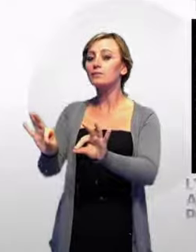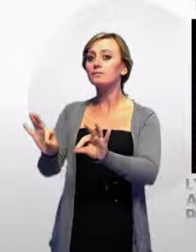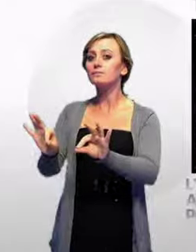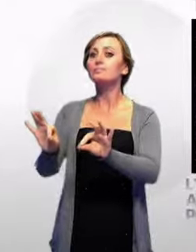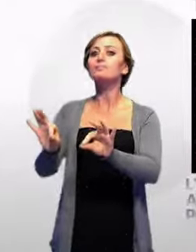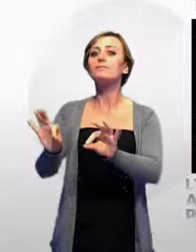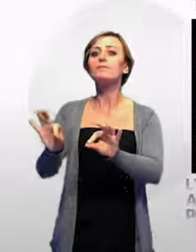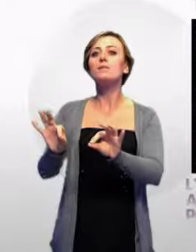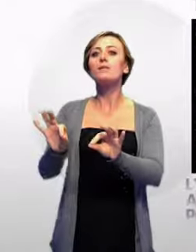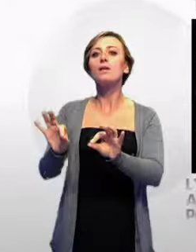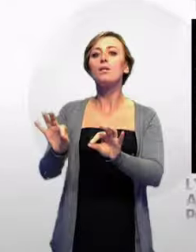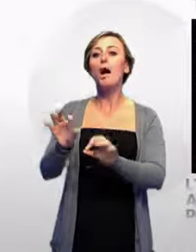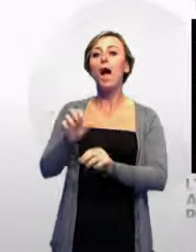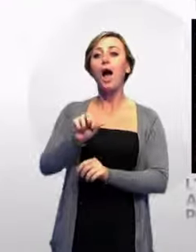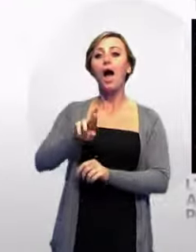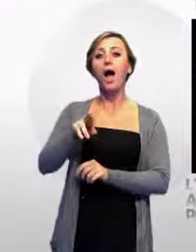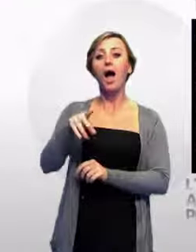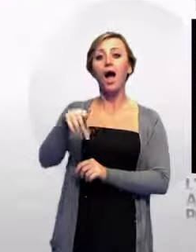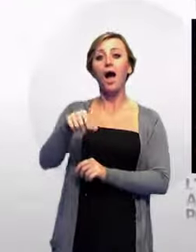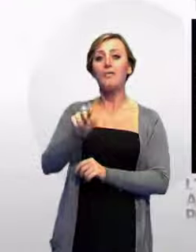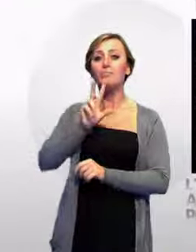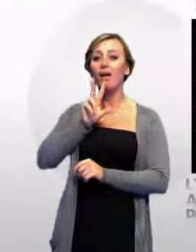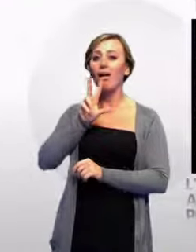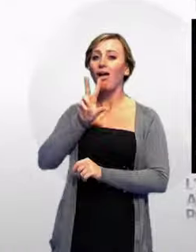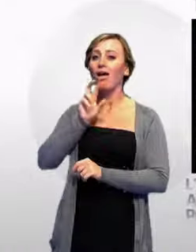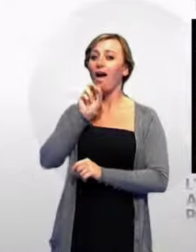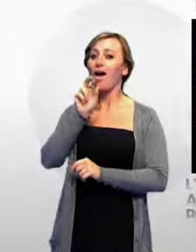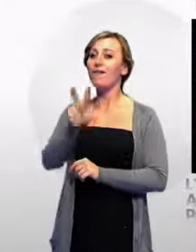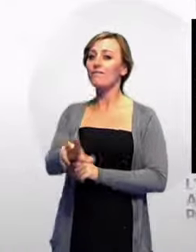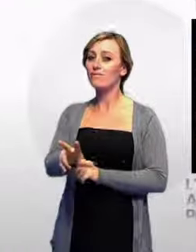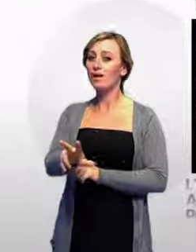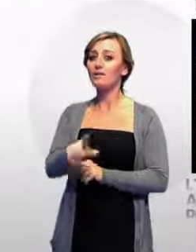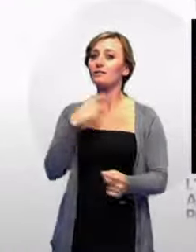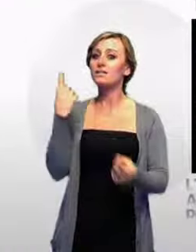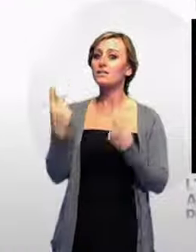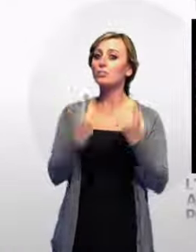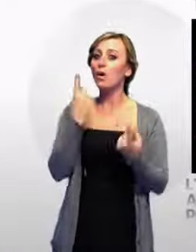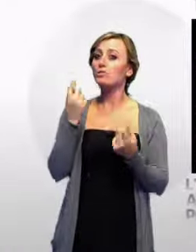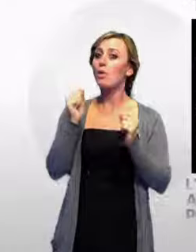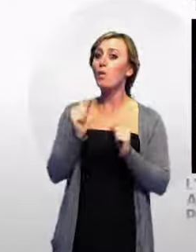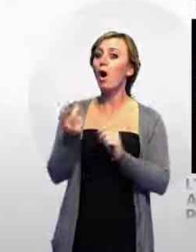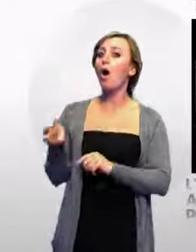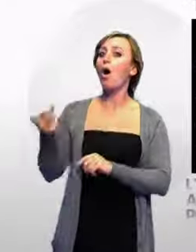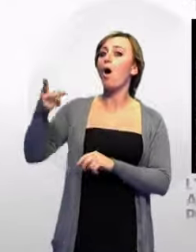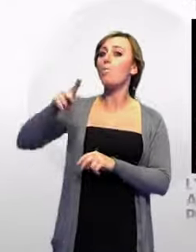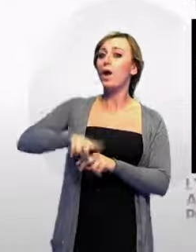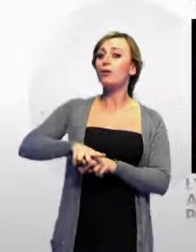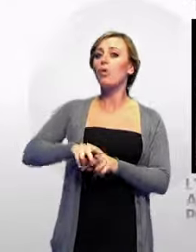per la protezione dell'ambiente, potrebbe peggiorare quando gli impianti rientreranno in funzione.